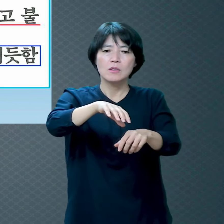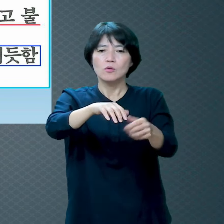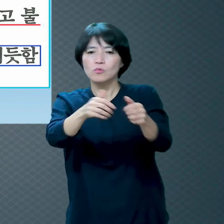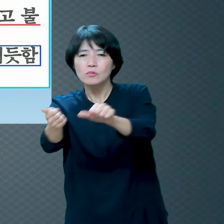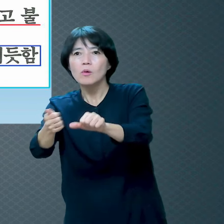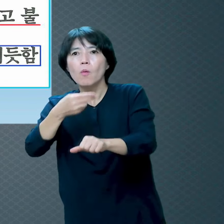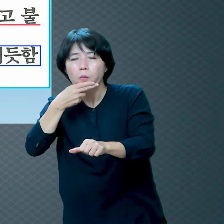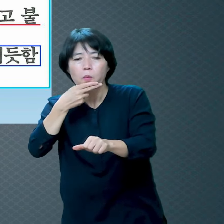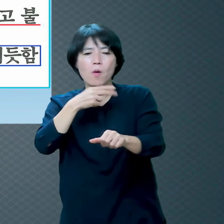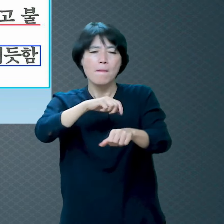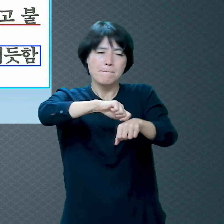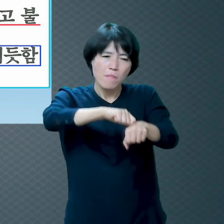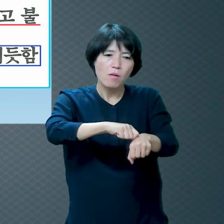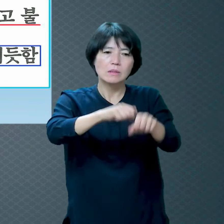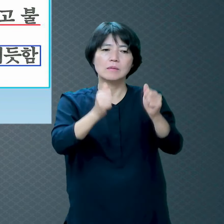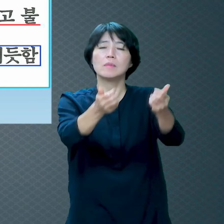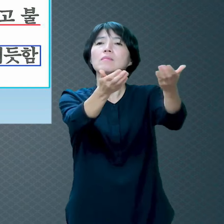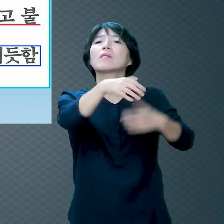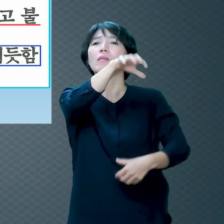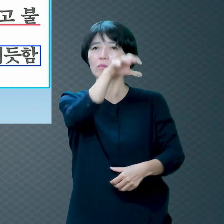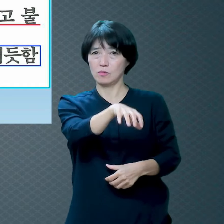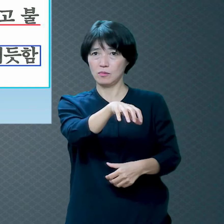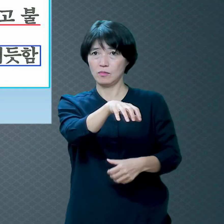꺼지지 아니하느니라